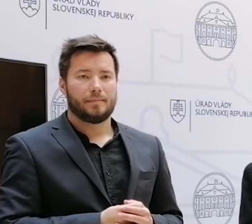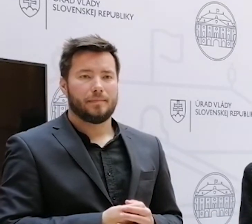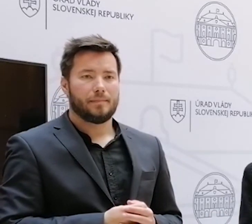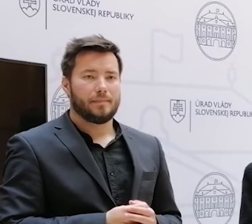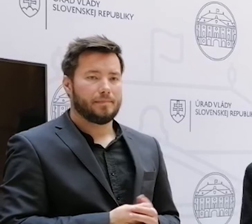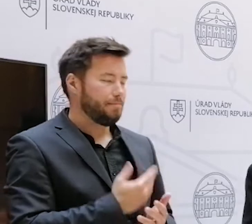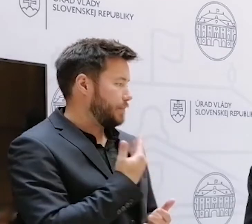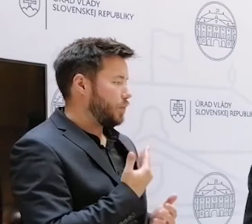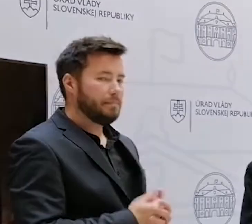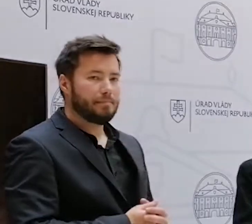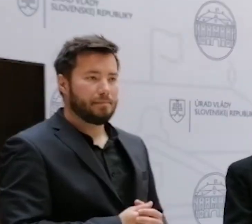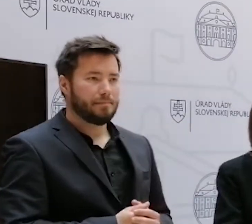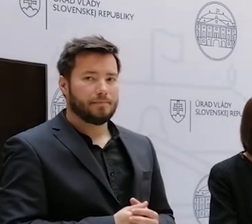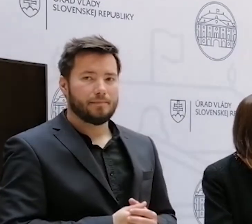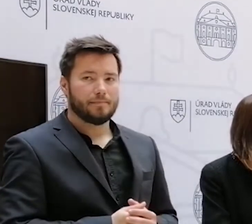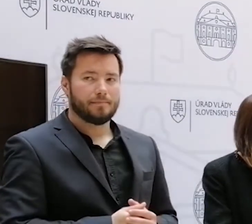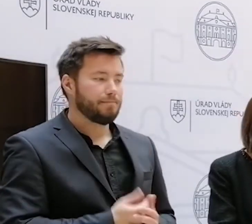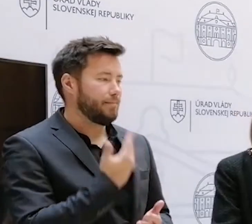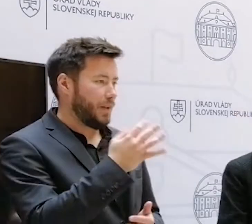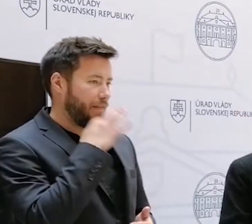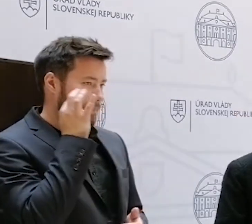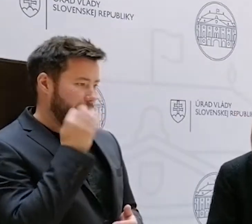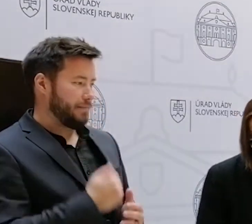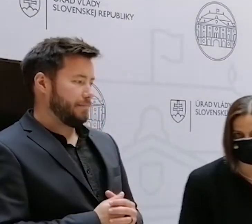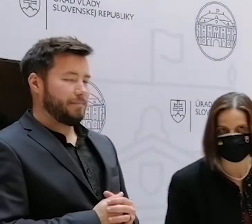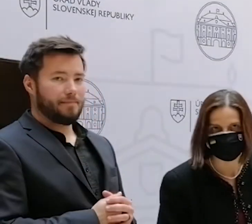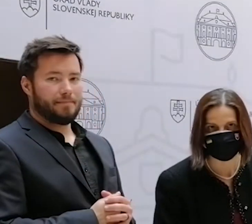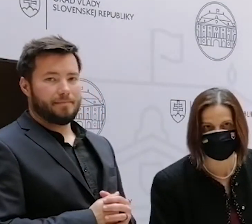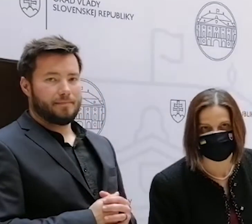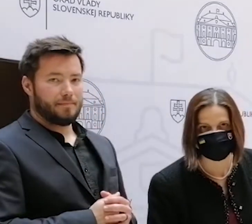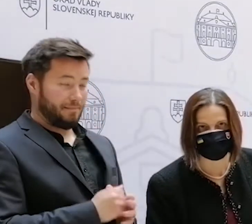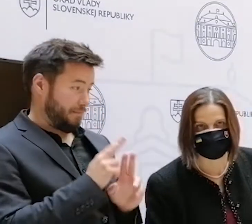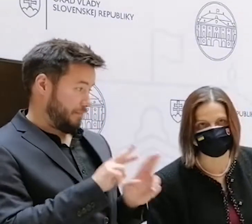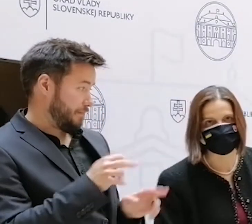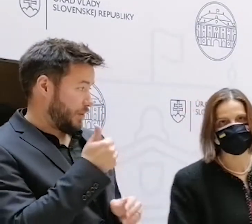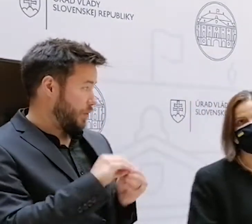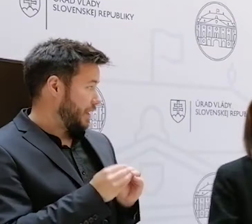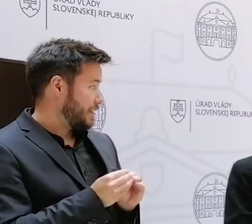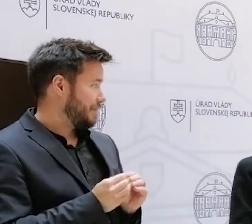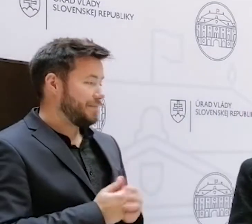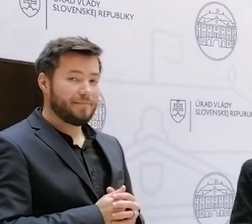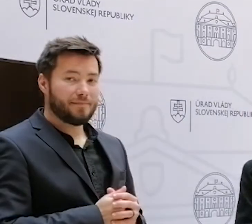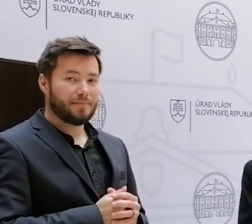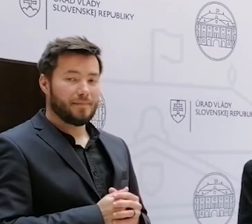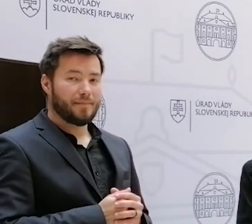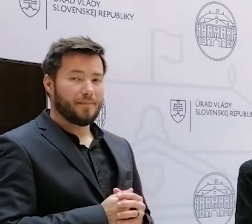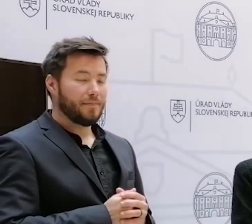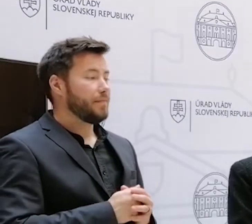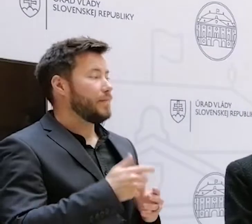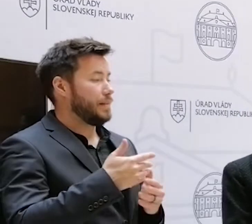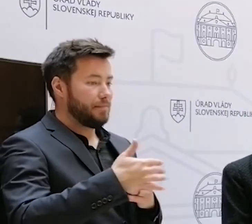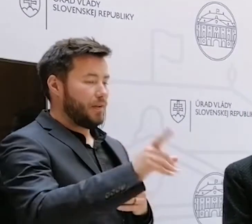Nech sa páči. Dobre? Ďakujem veľmi pekne. Ďakujem. Ďakujem veľmi pekne, čo sa vlastne definitívne